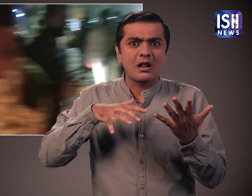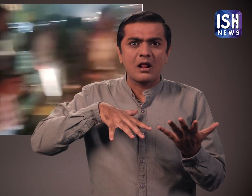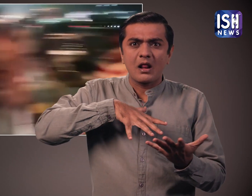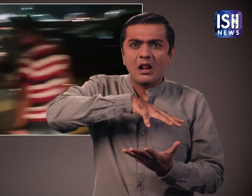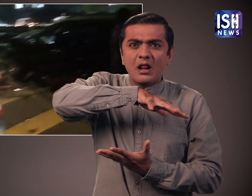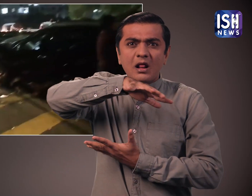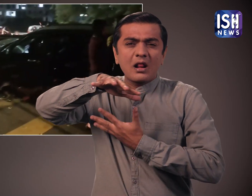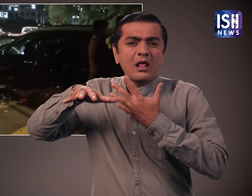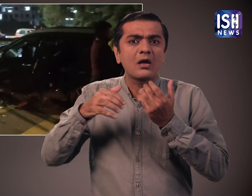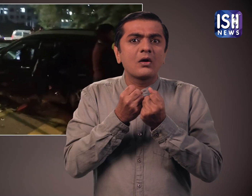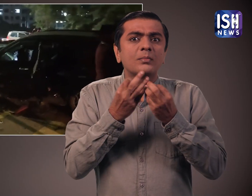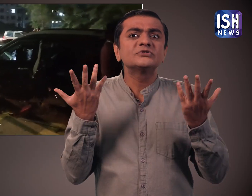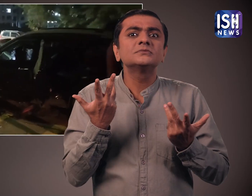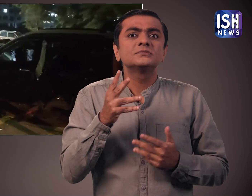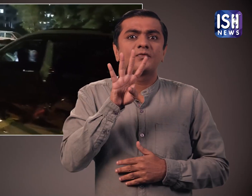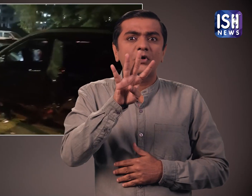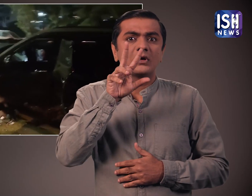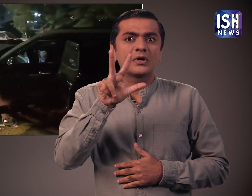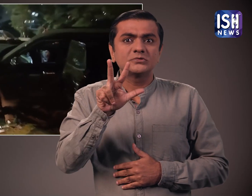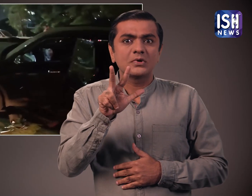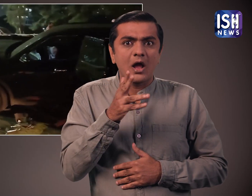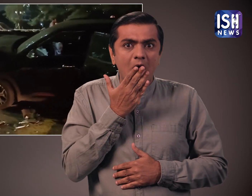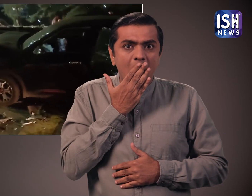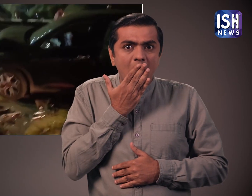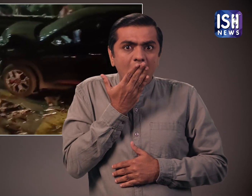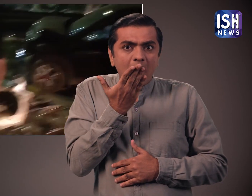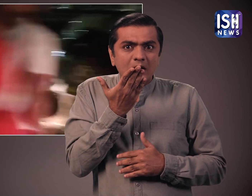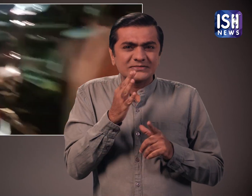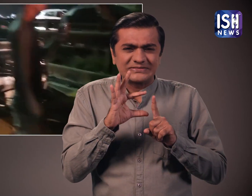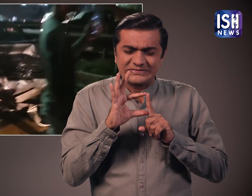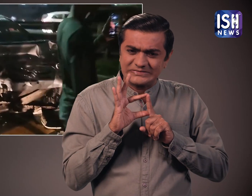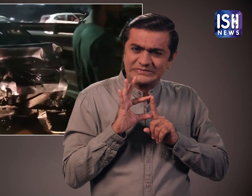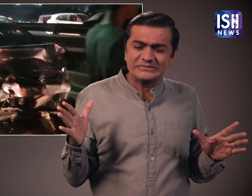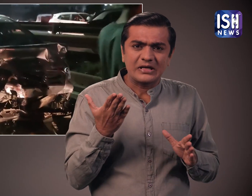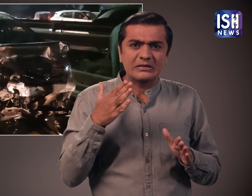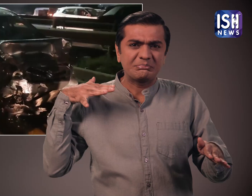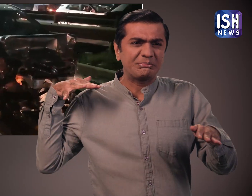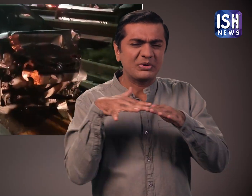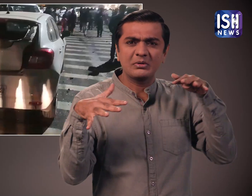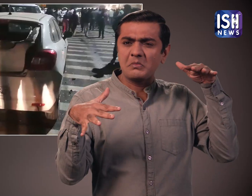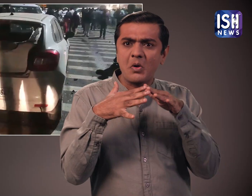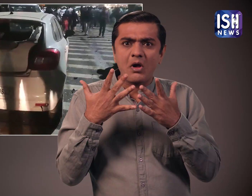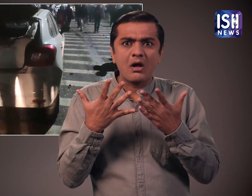एक वाहन से टकरा गया और फिर 48 वाहनों का खतरनाग धेर लग गया, हे भगवान